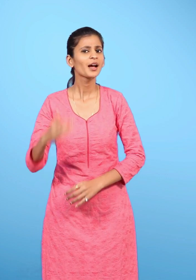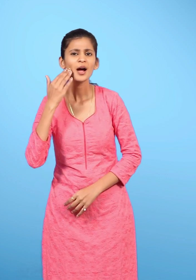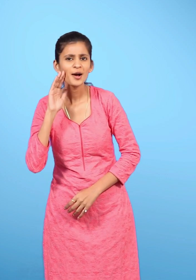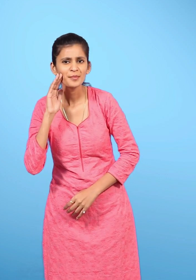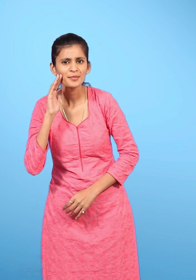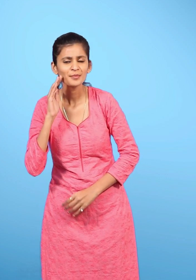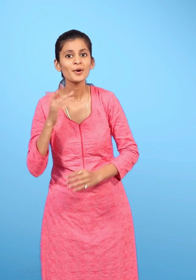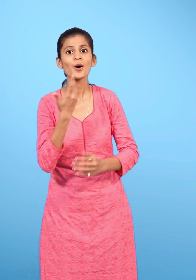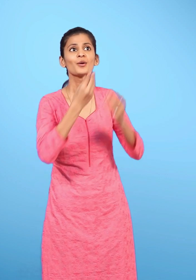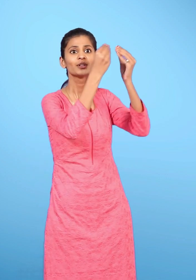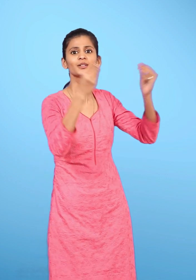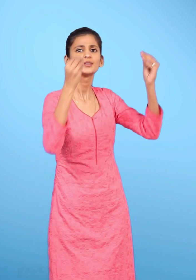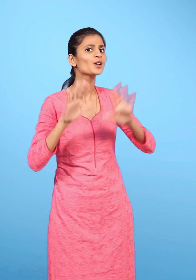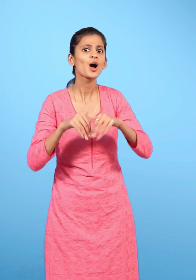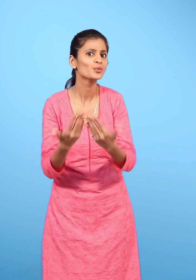कब और कैसे सजाते हो?